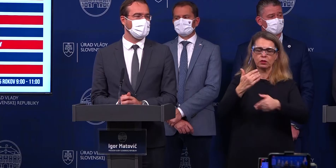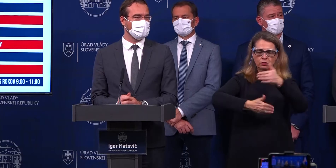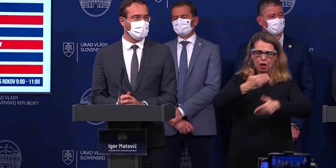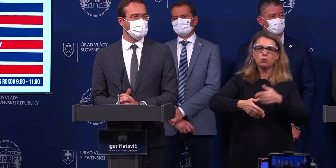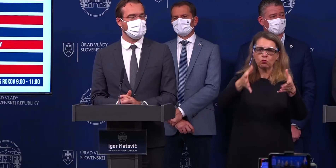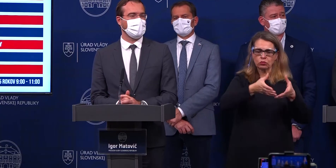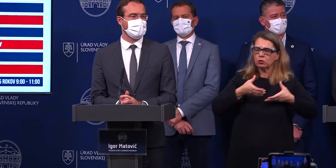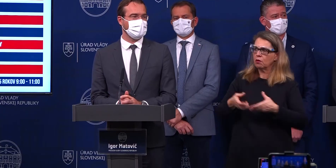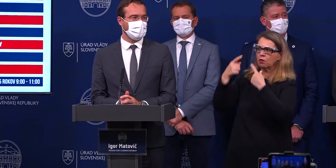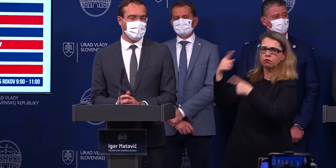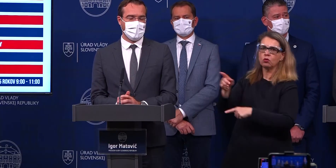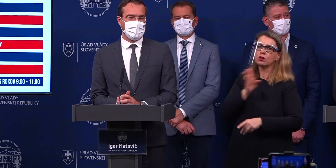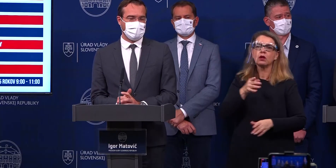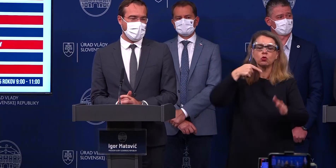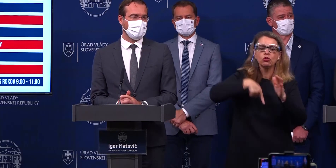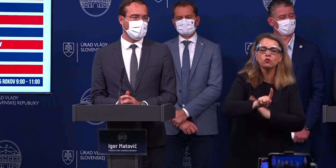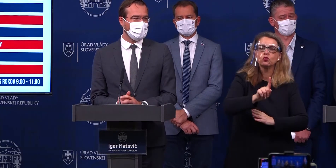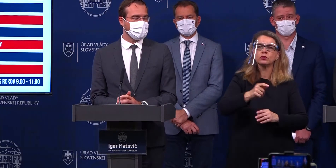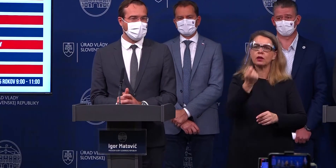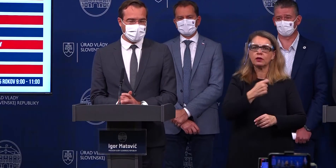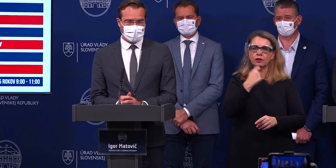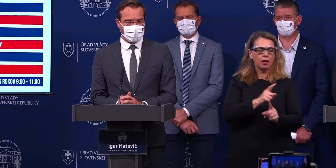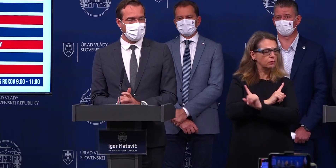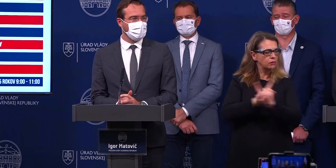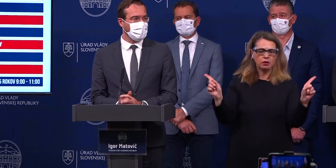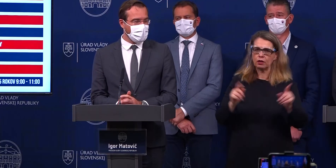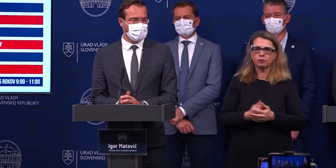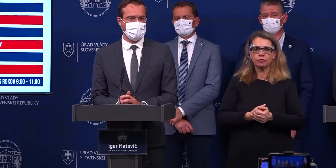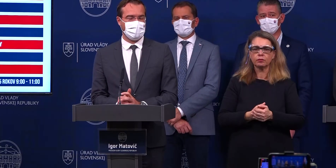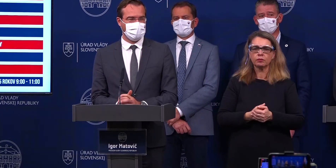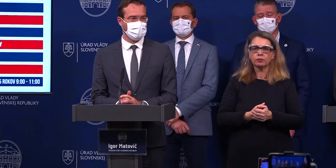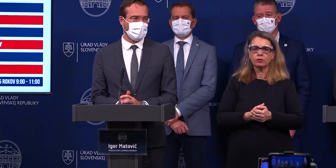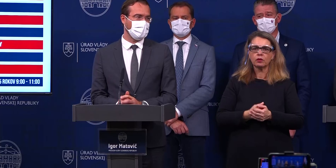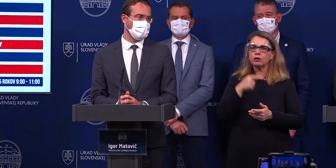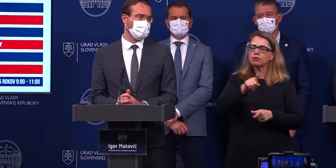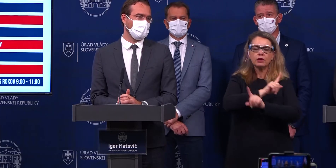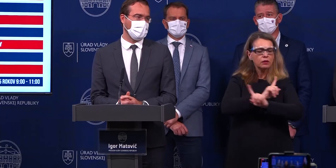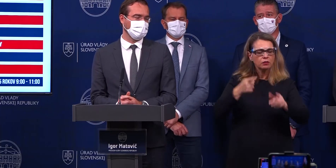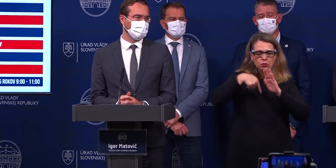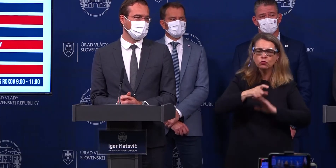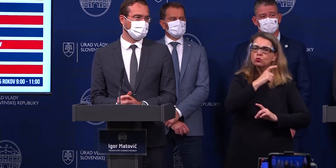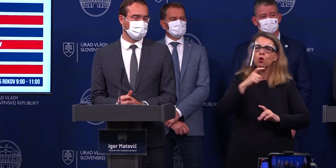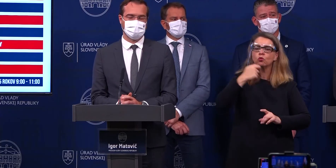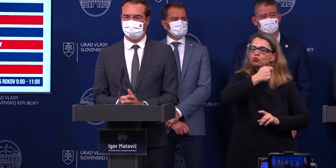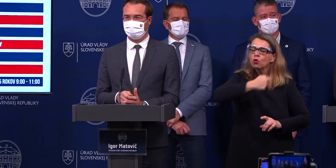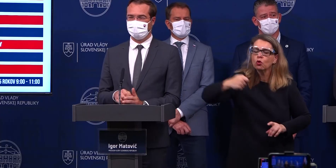nechom musíte si to odniesť, nebo nemôžte si to tam zjesť priamo v tej prevádzke. Skrátka, nemáte si tam čo skladať rúško dole.